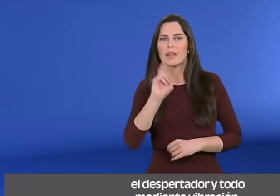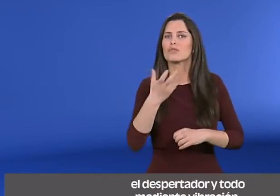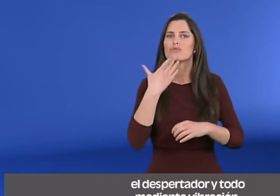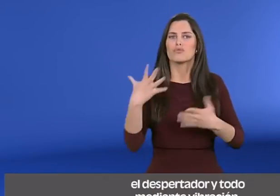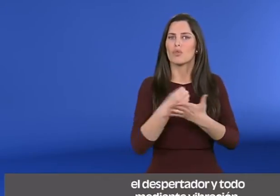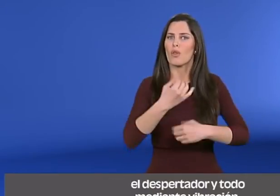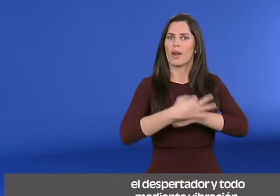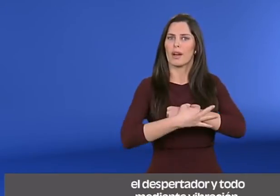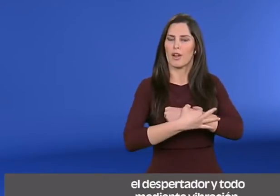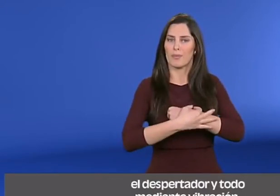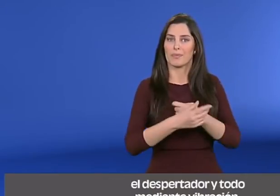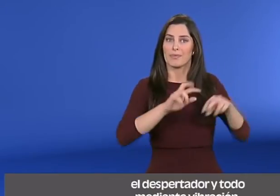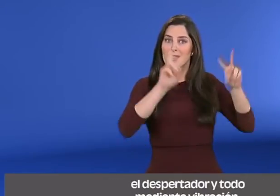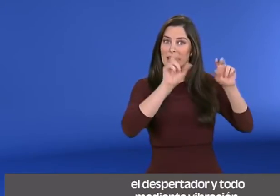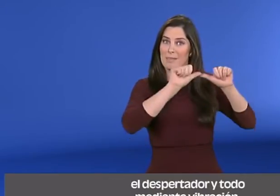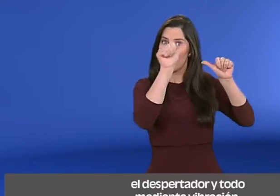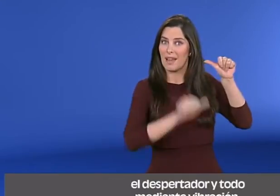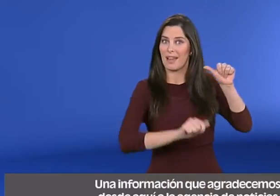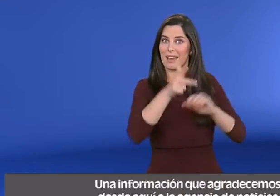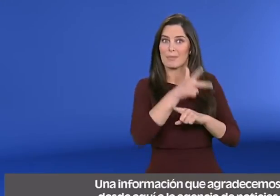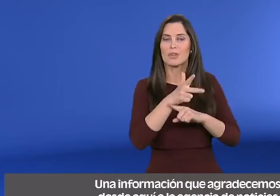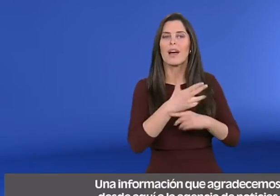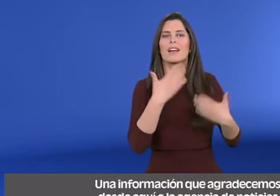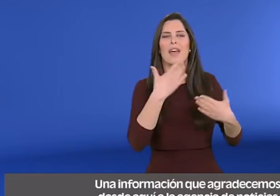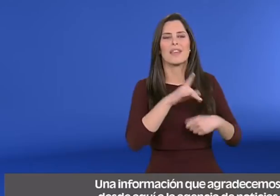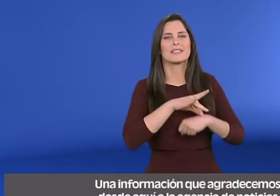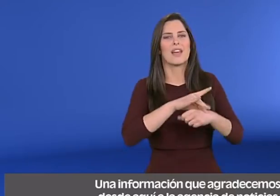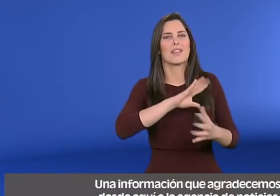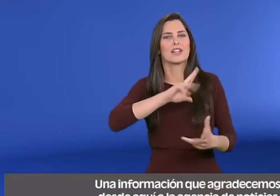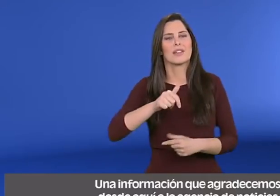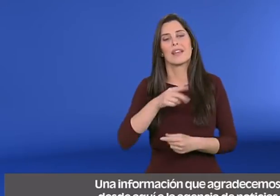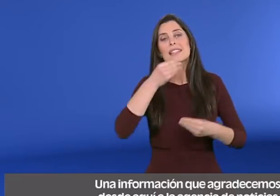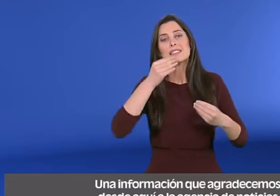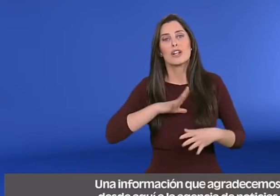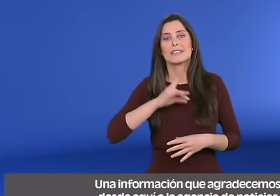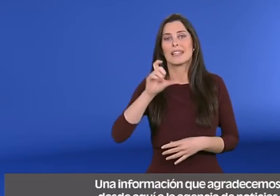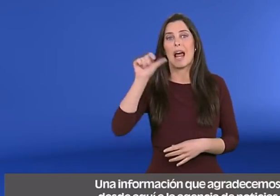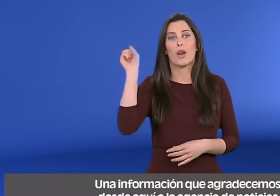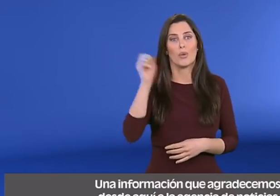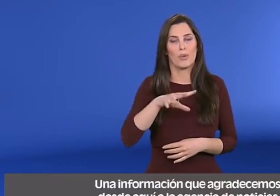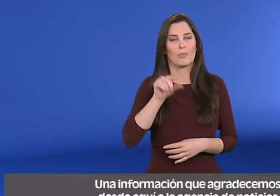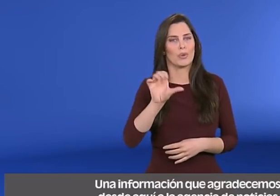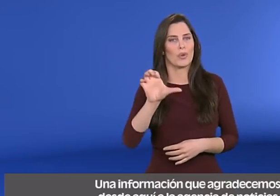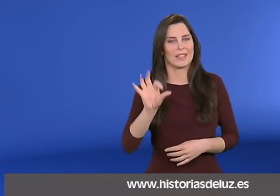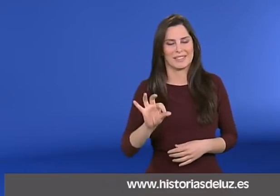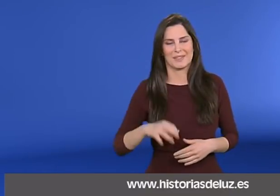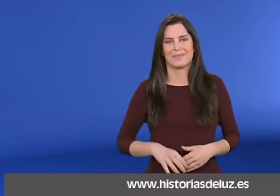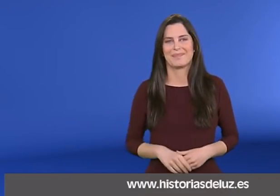despertador, y todo mediante vibración. Una información que agradecemos desde aquí a la agencia de noticias, historiasdeluz